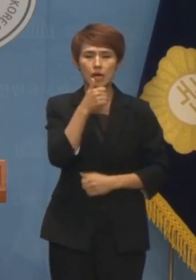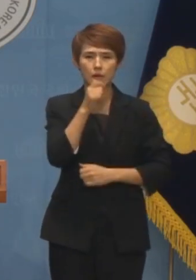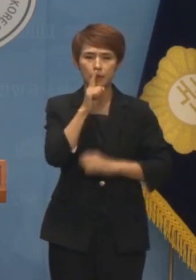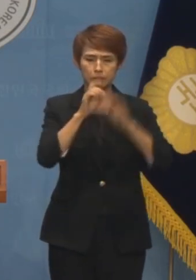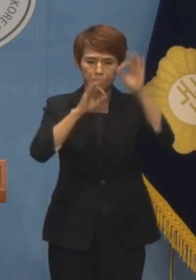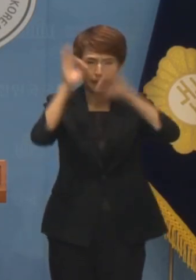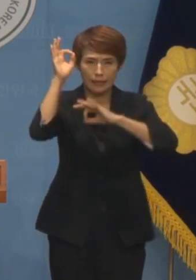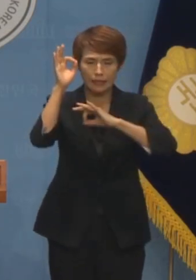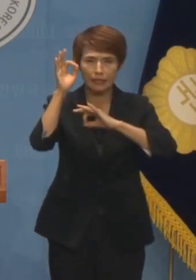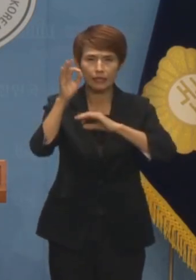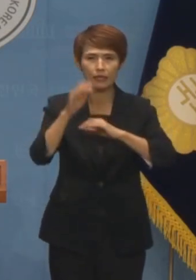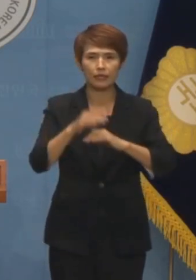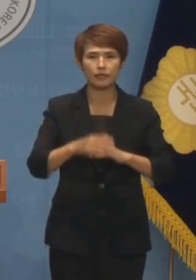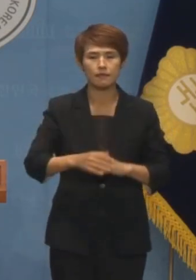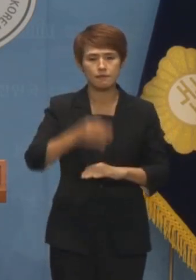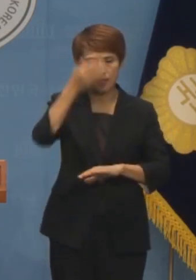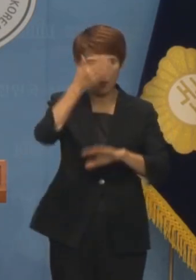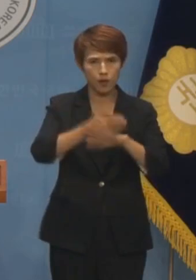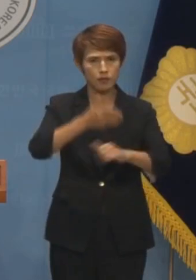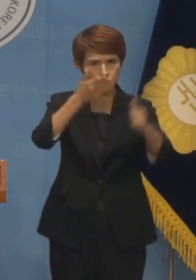제목의 브리핑 하겠습니다.